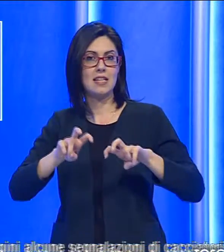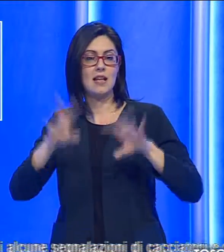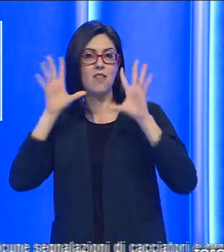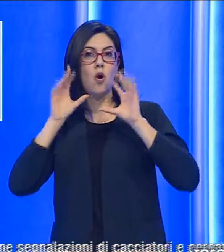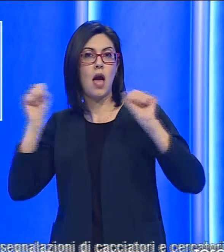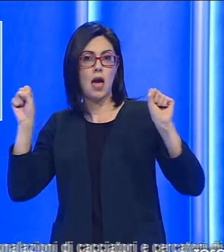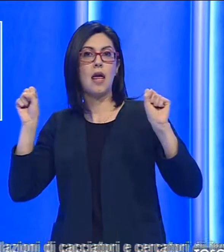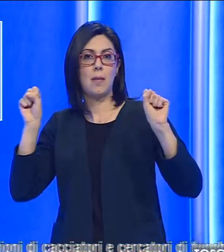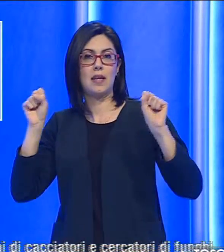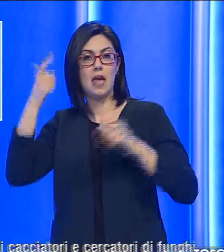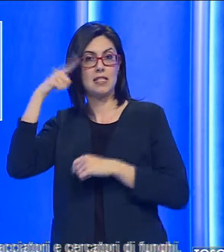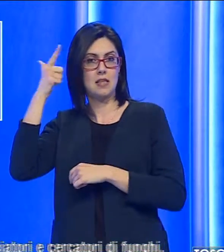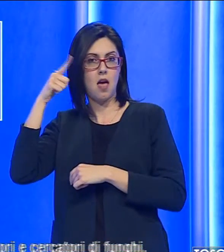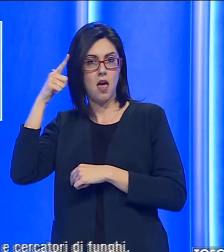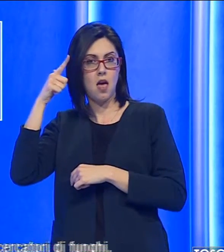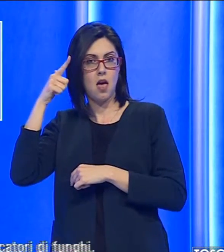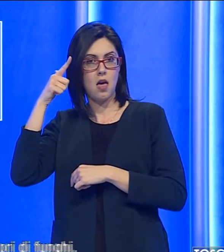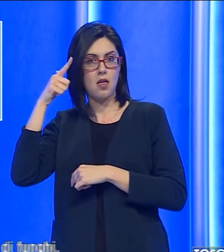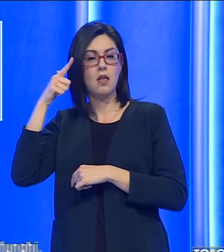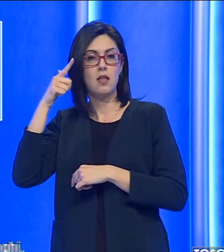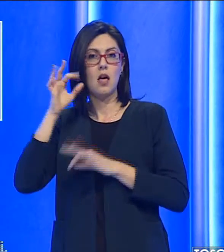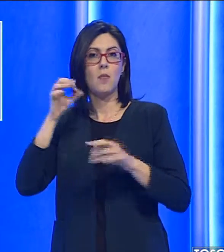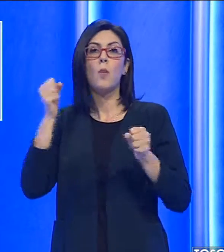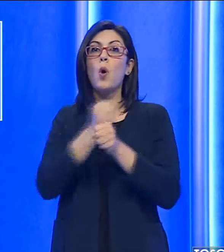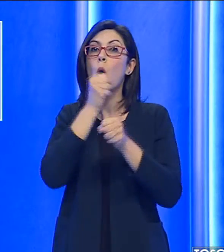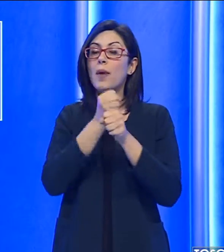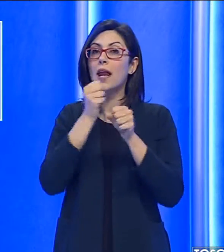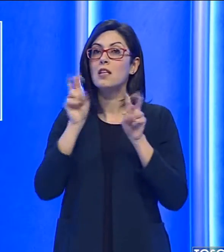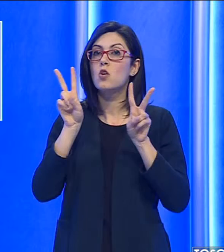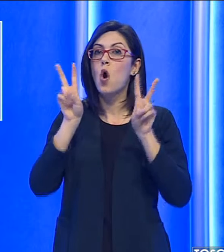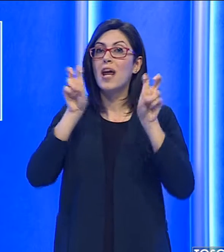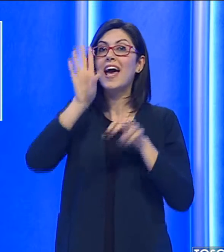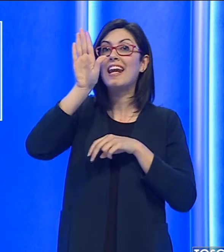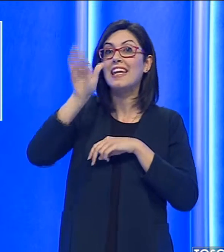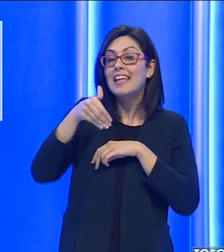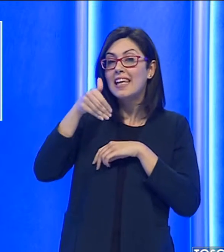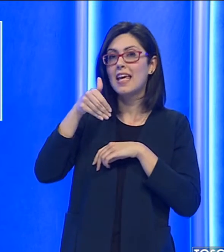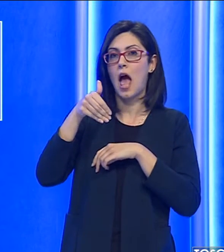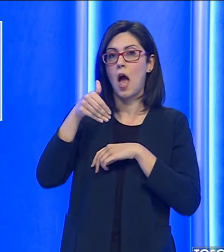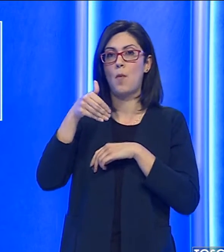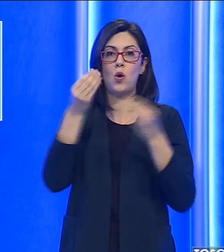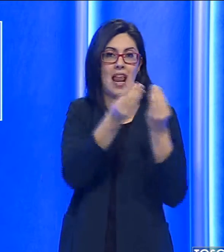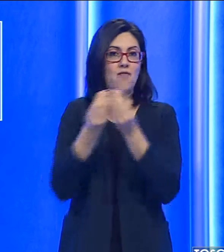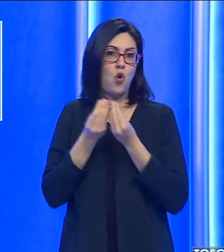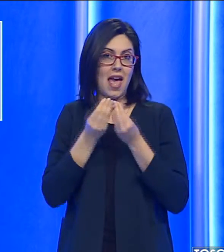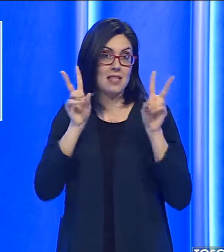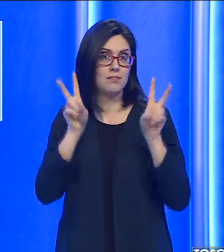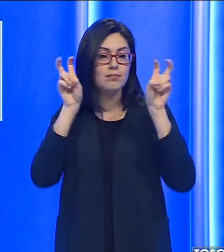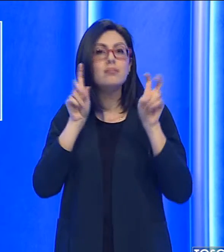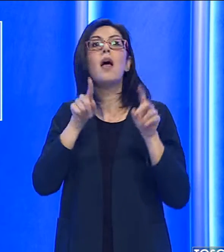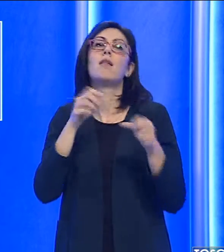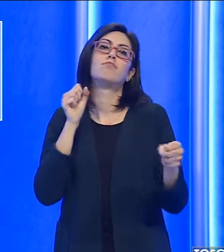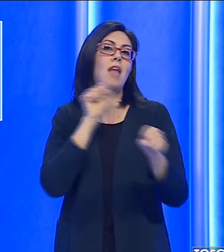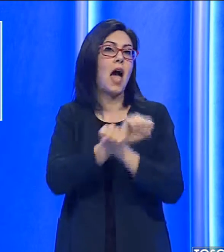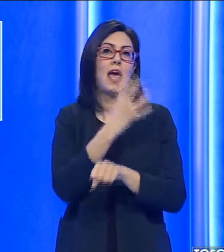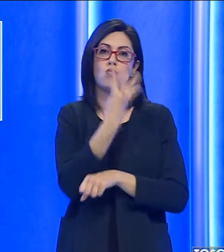carabinieri di Siena con la cosiddetta operazione richiamo della foresta che ha portato all'arresto di